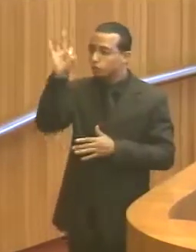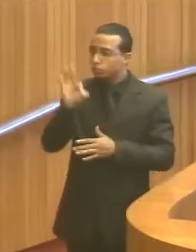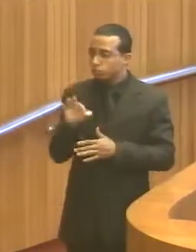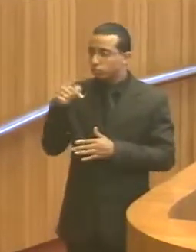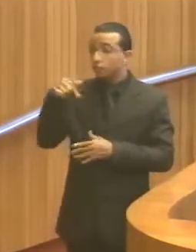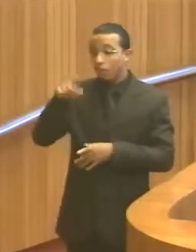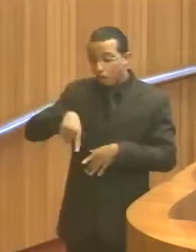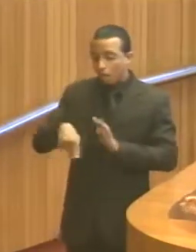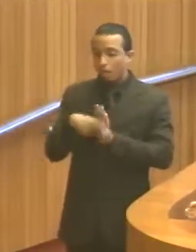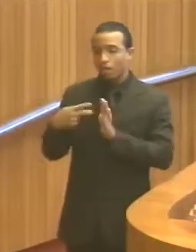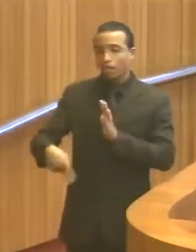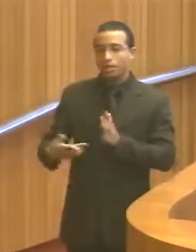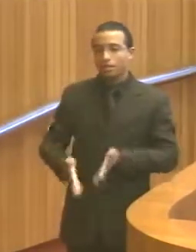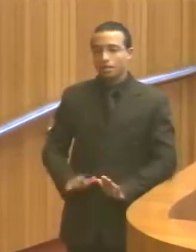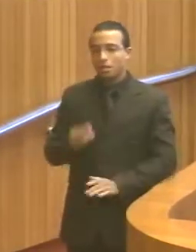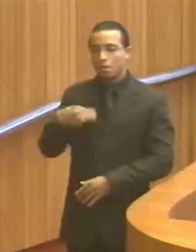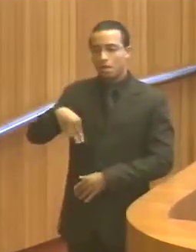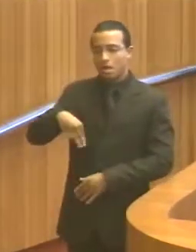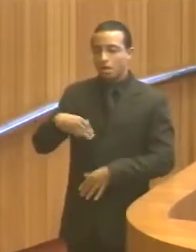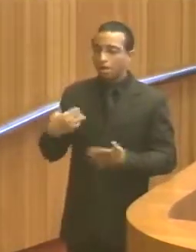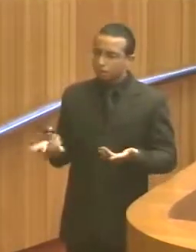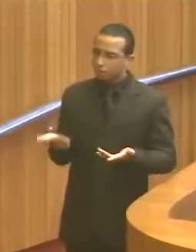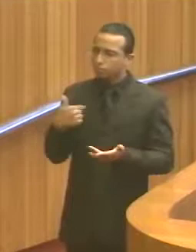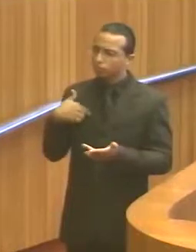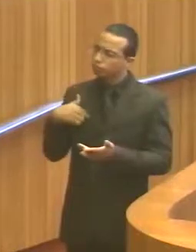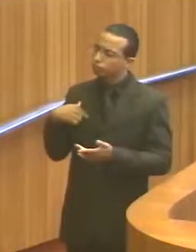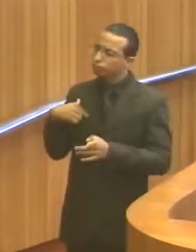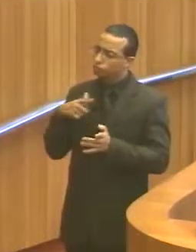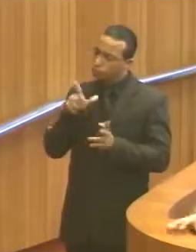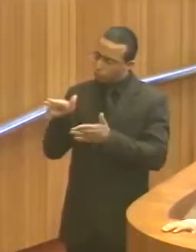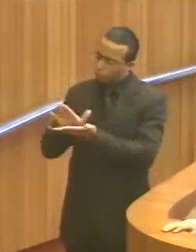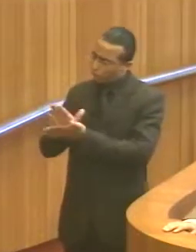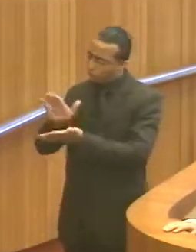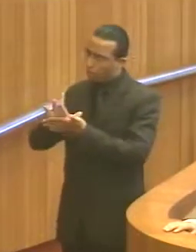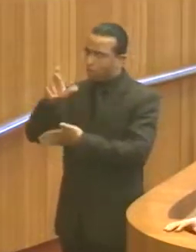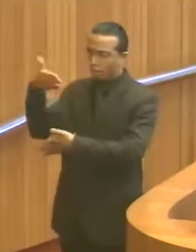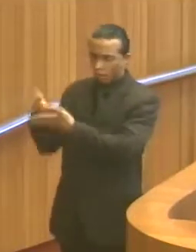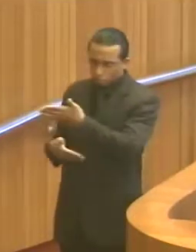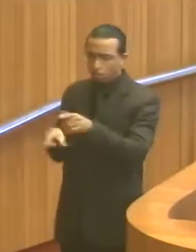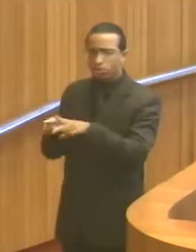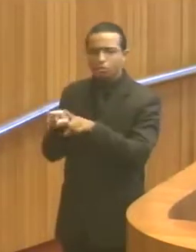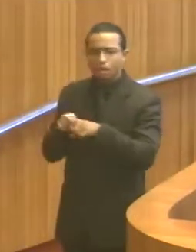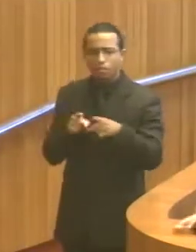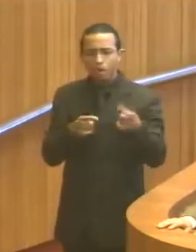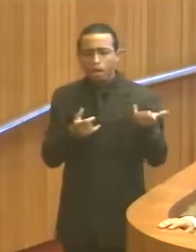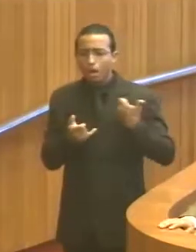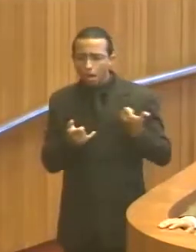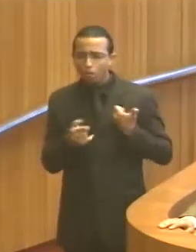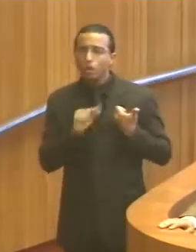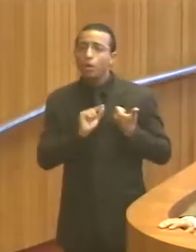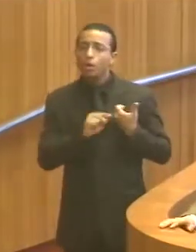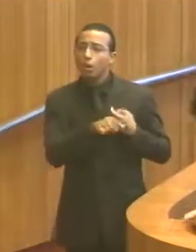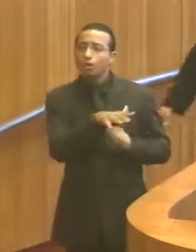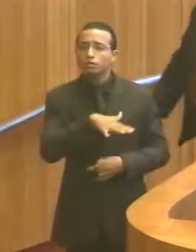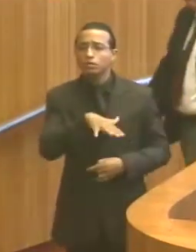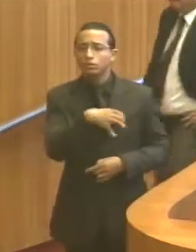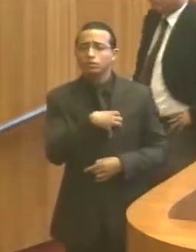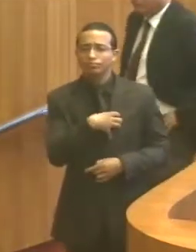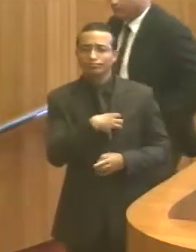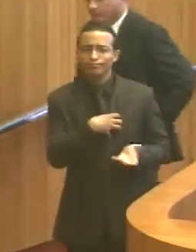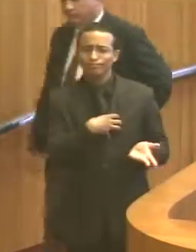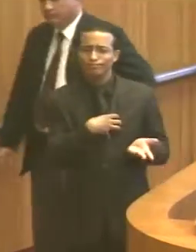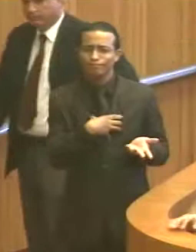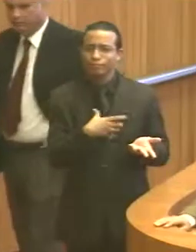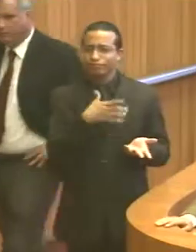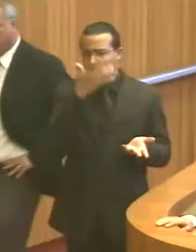nós também recebemos a notícia das condições precárias às quais